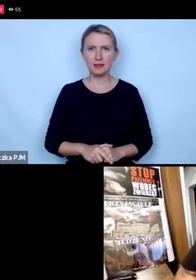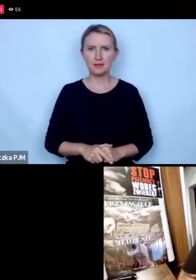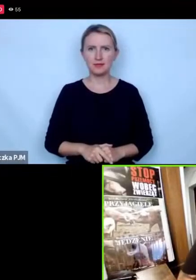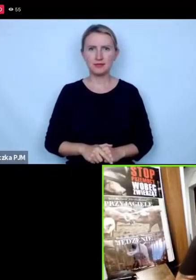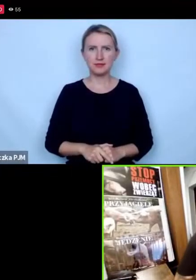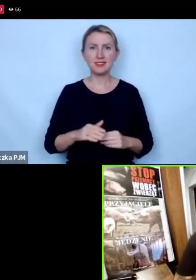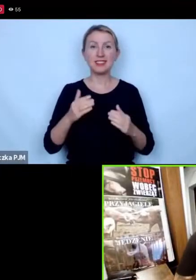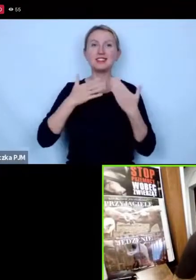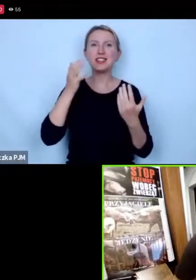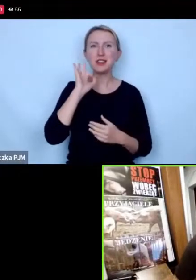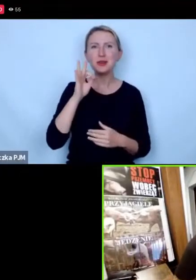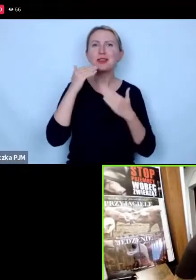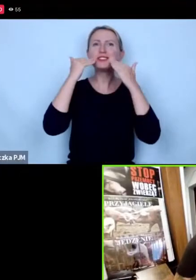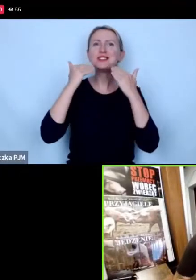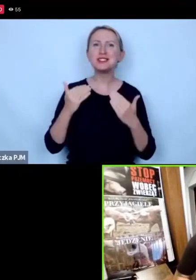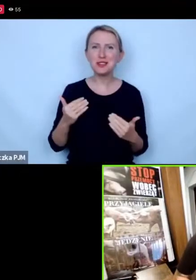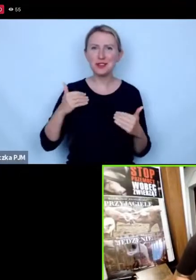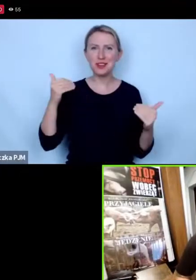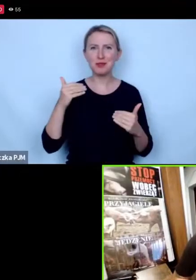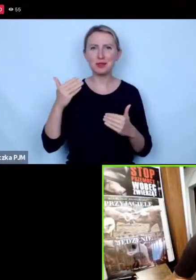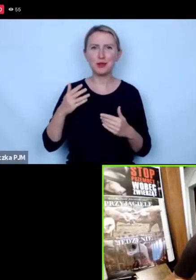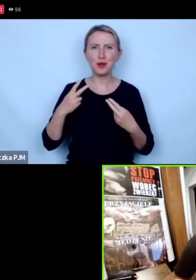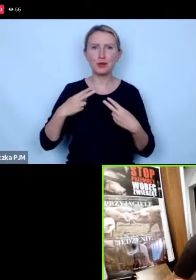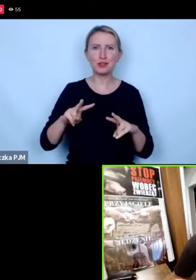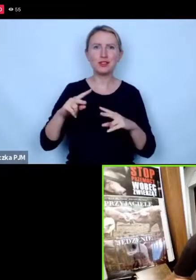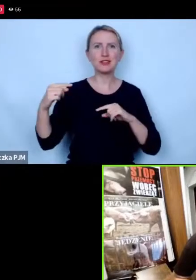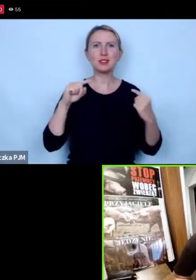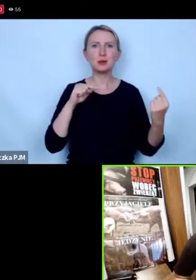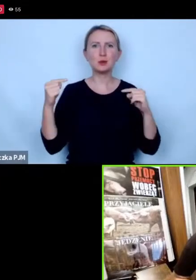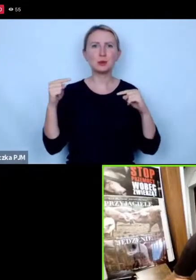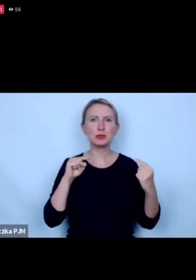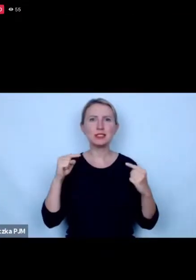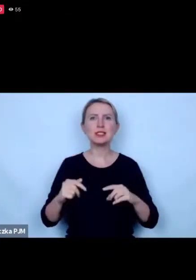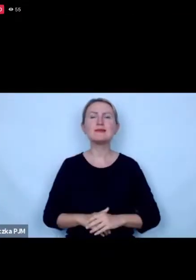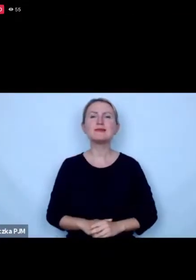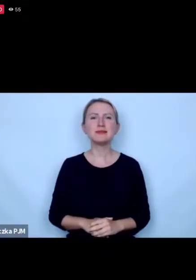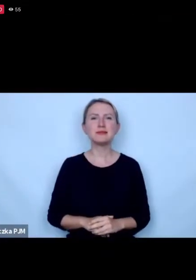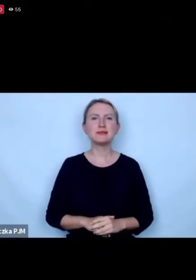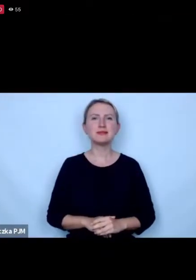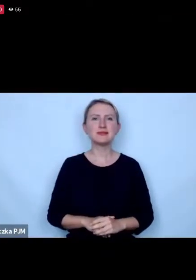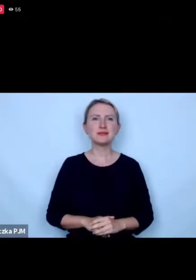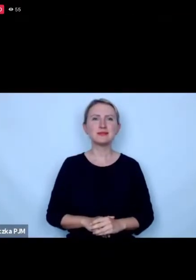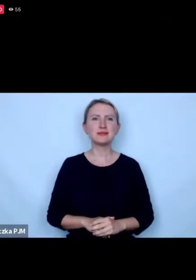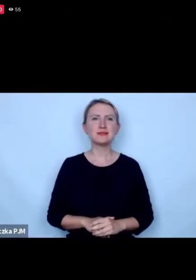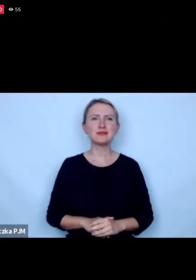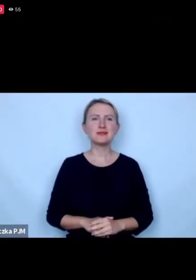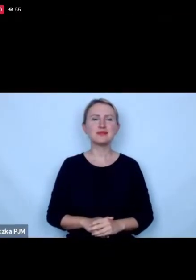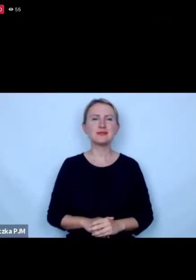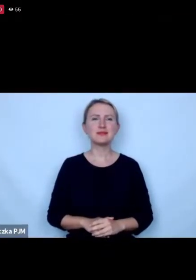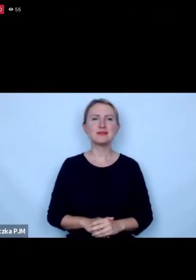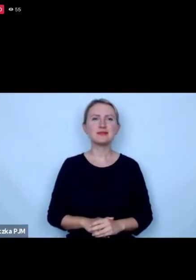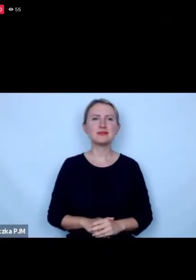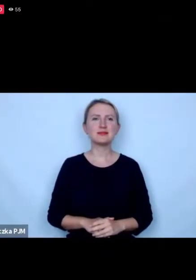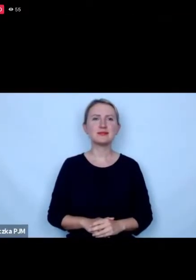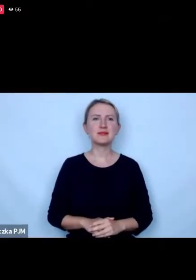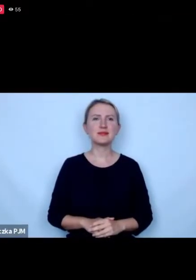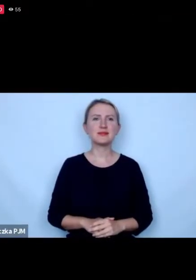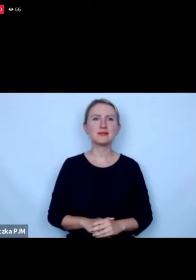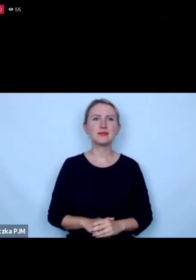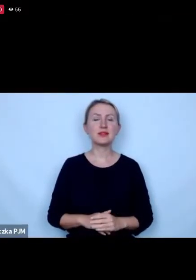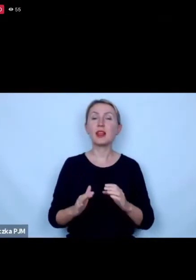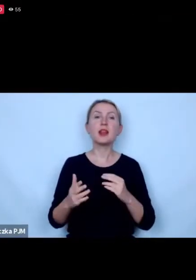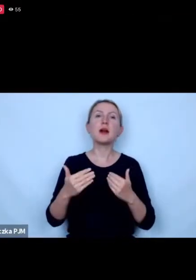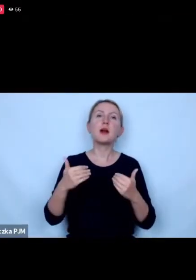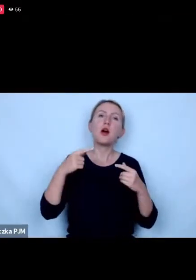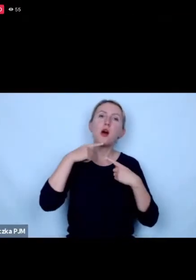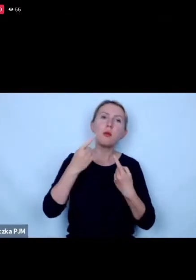Dzień dobry i dziękuję za możliwość uczestniczenia w dyskusji więc tak zacznę może od takich podstaw